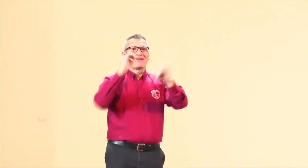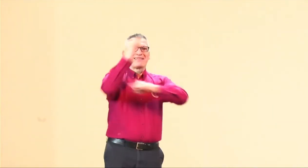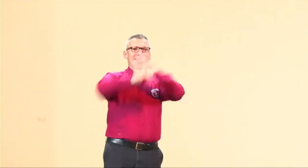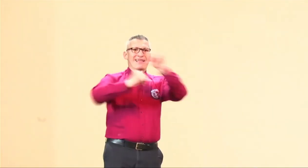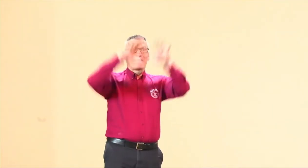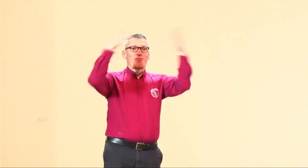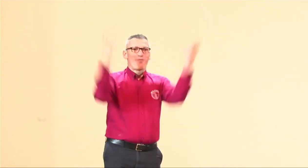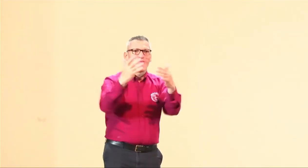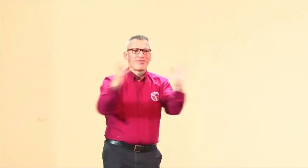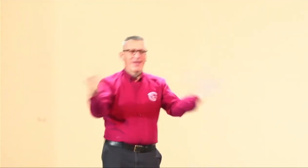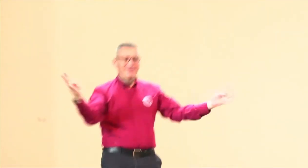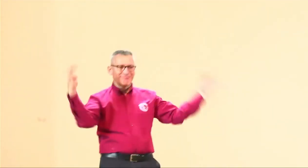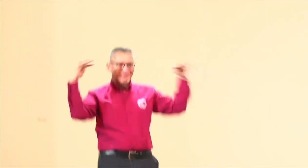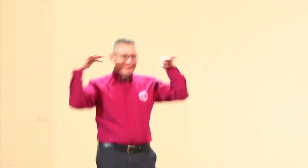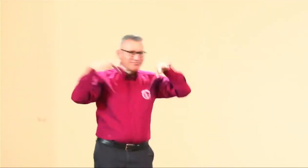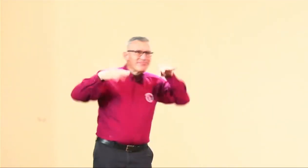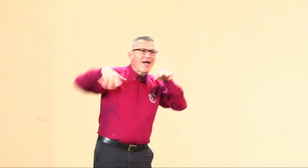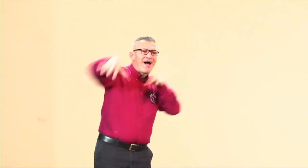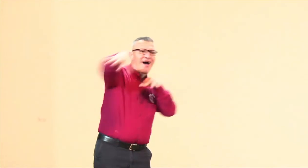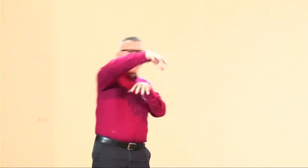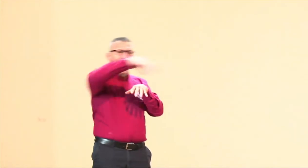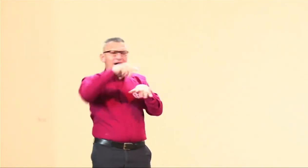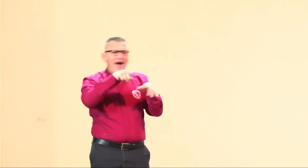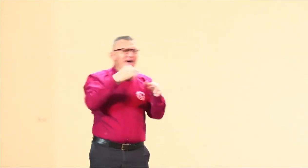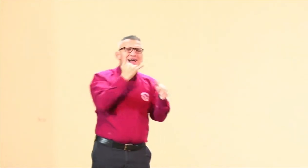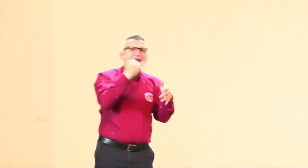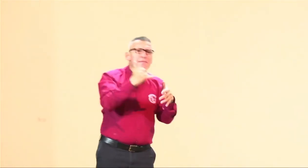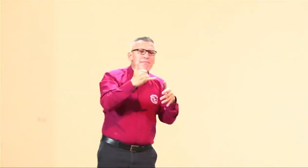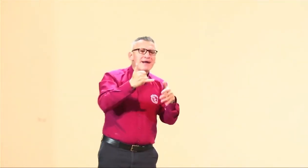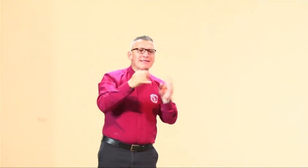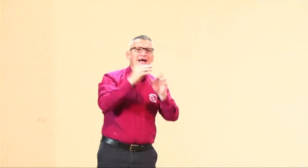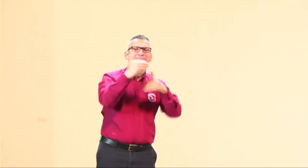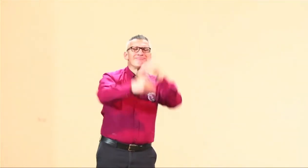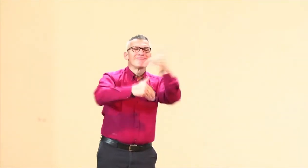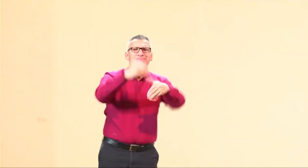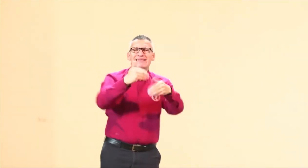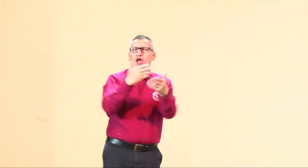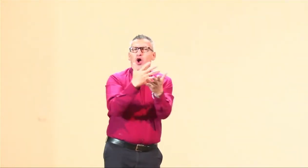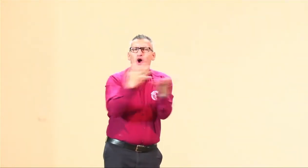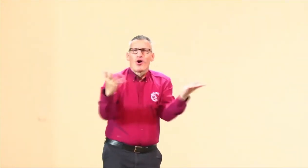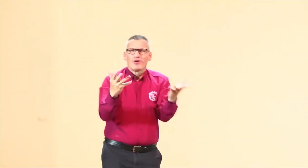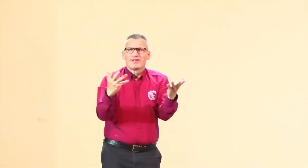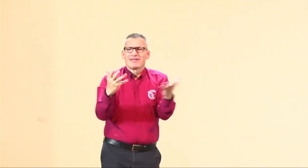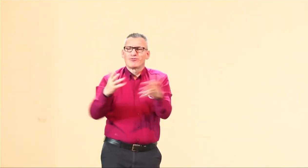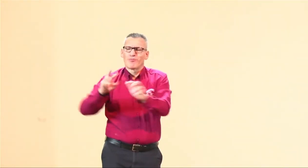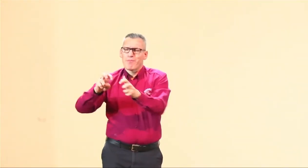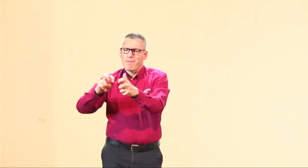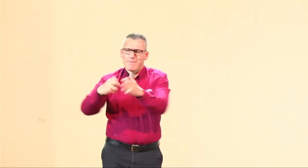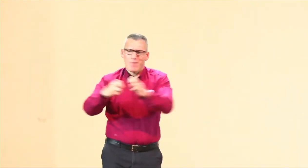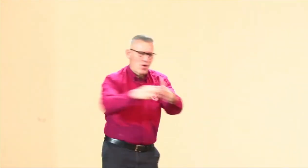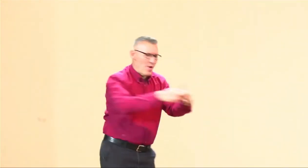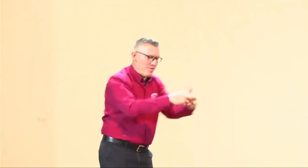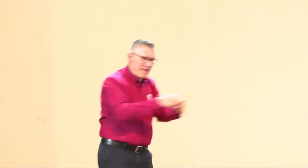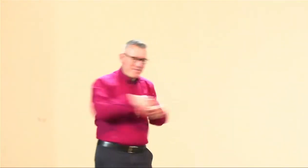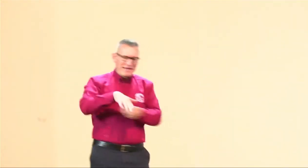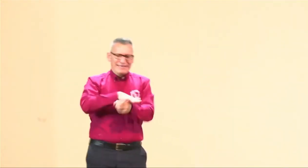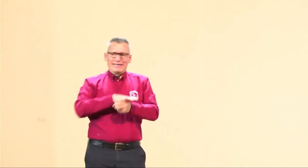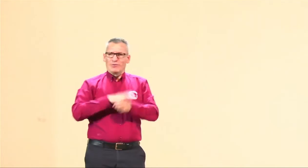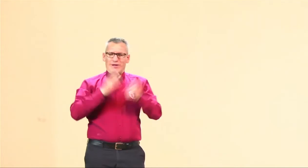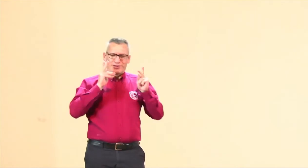de celebración, porque estamos celebrando la Semana Internacional de la Persona Sorda y estamos viendo la situación